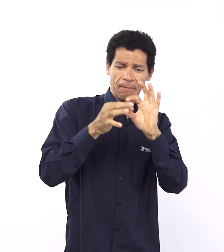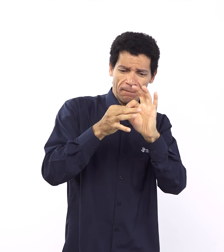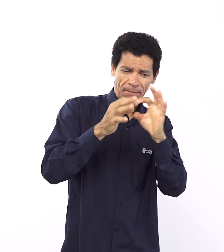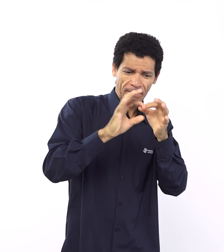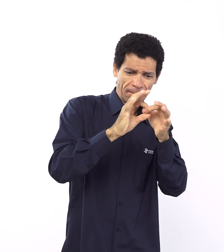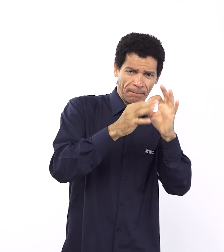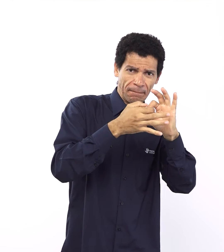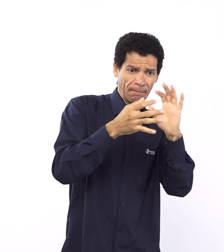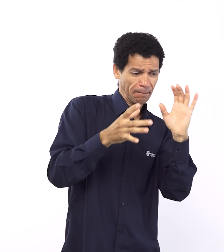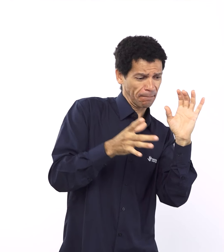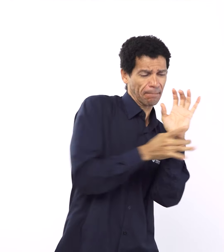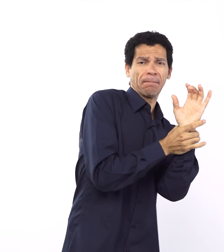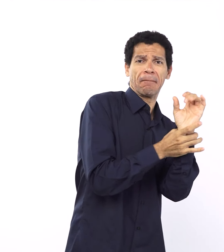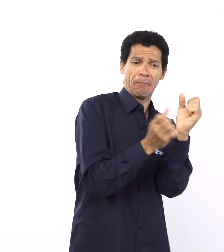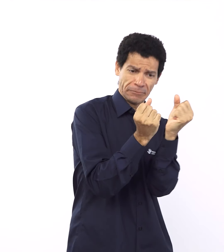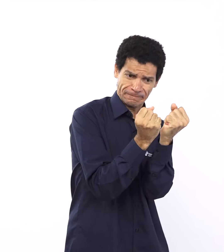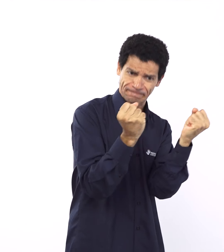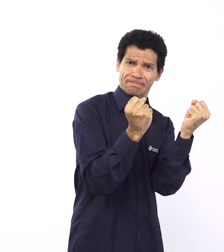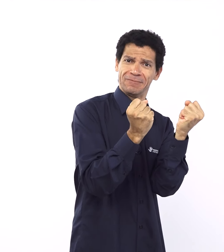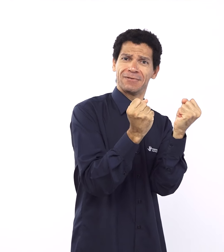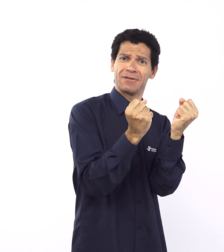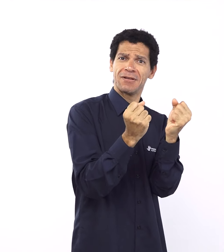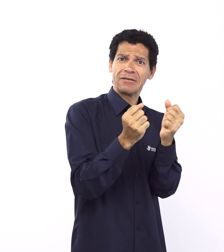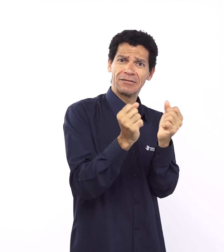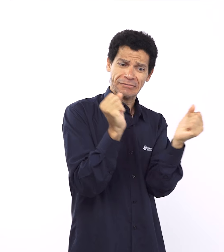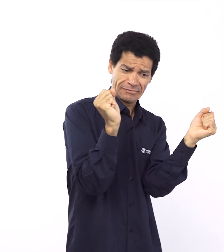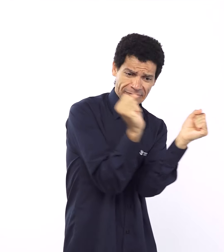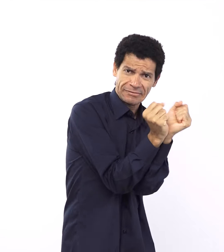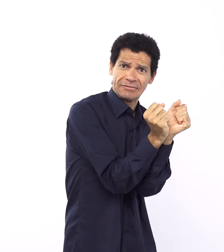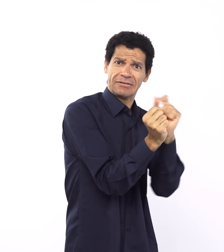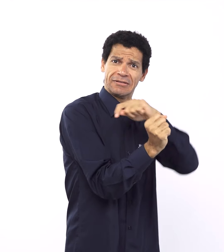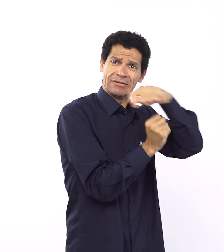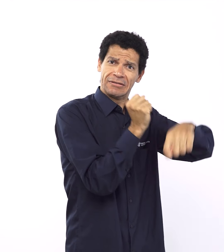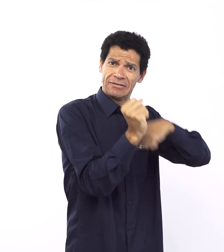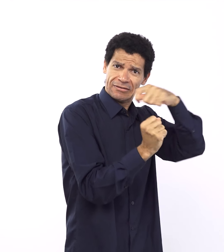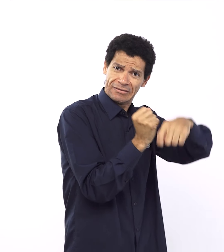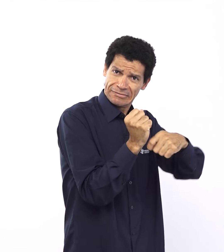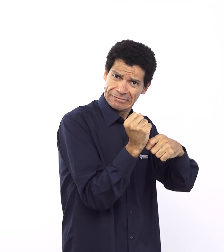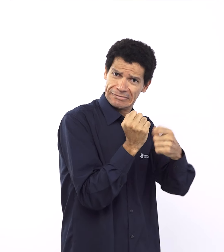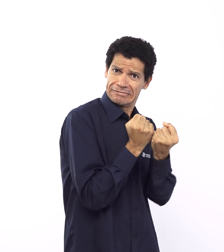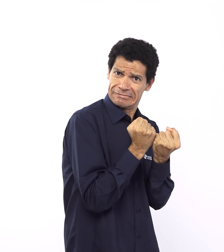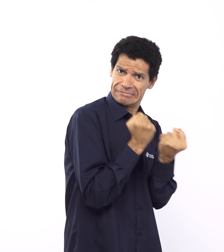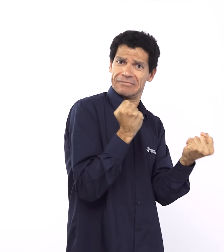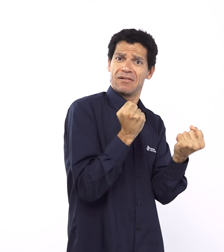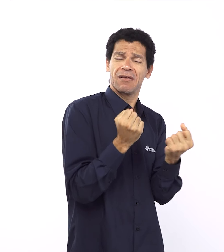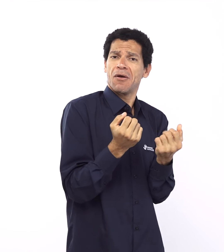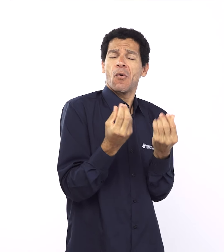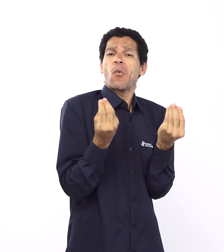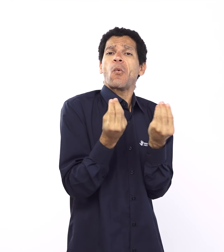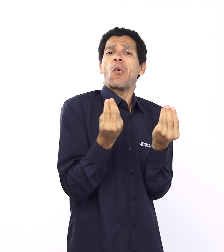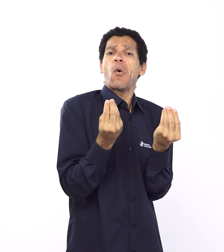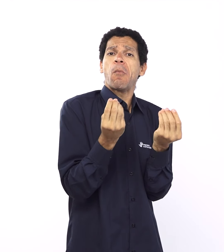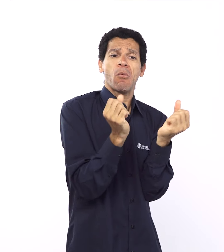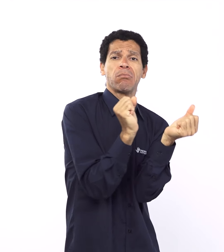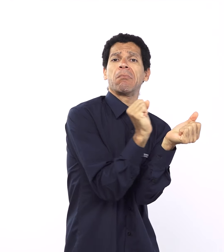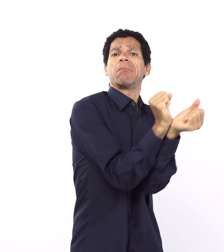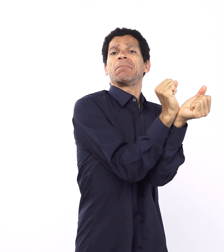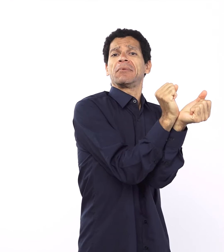não a corrente, não o fato de que, não de que a pessoa está presa, mas reforça o amor, né? Que é um amor tão